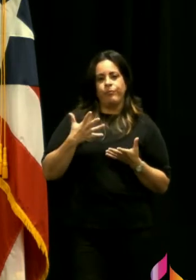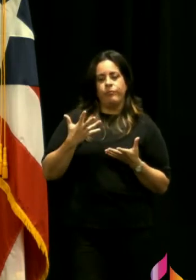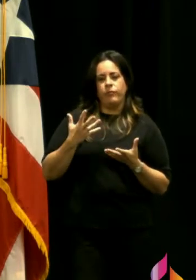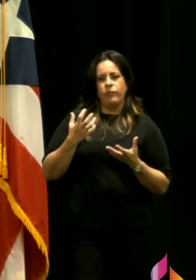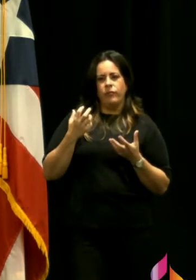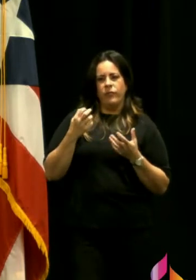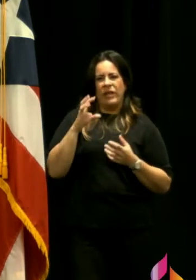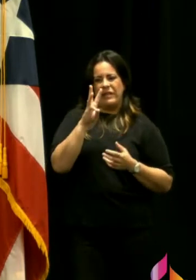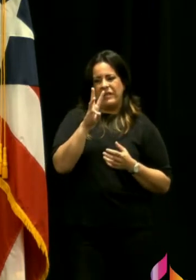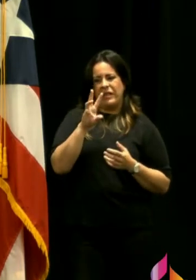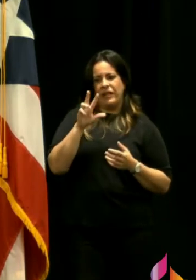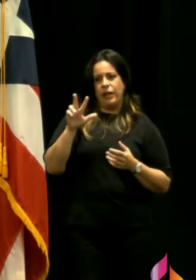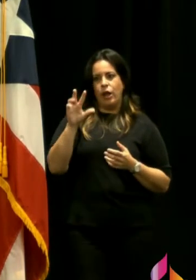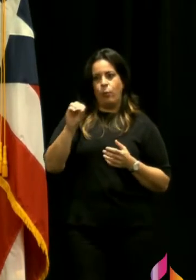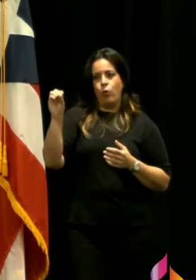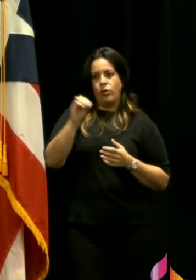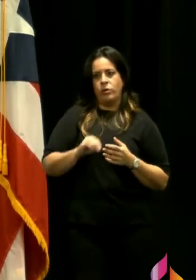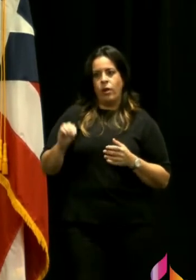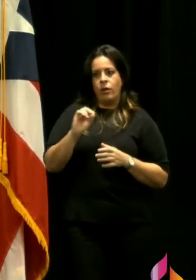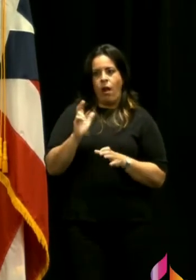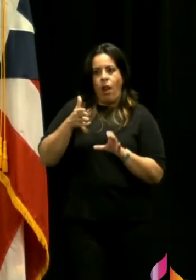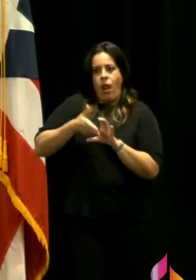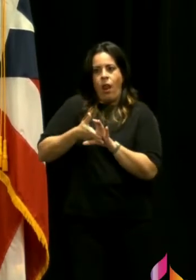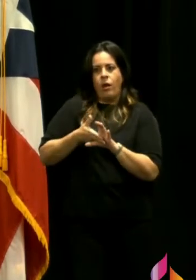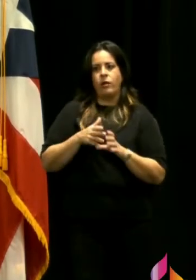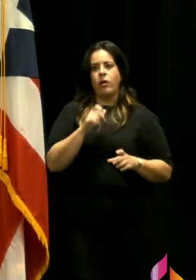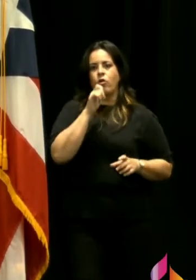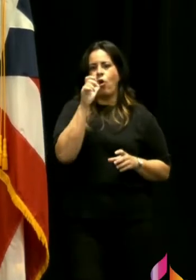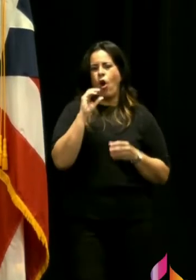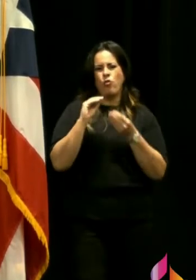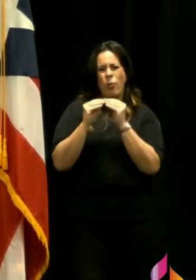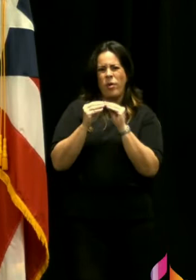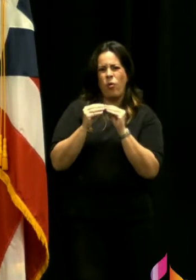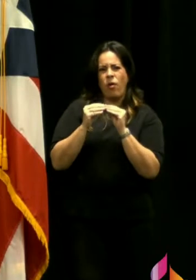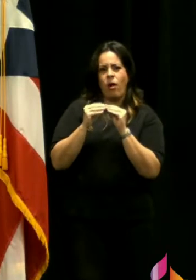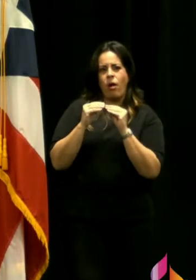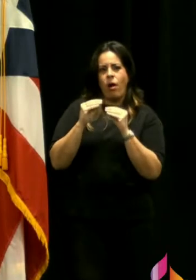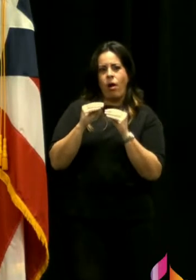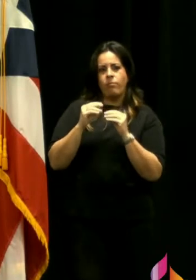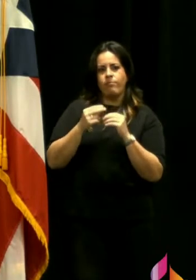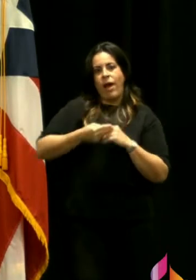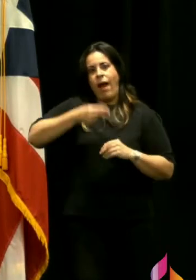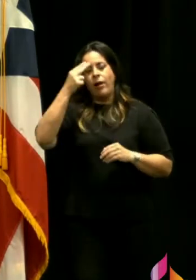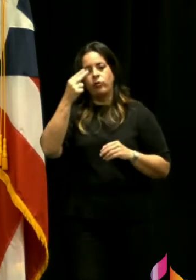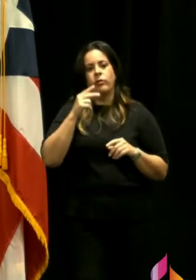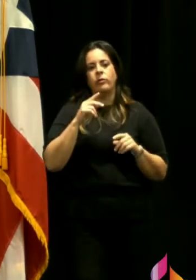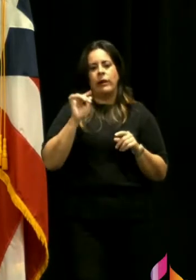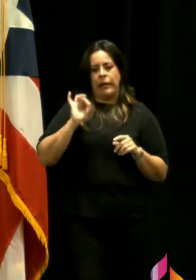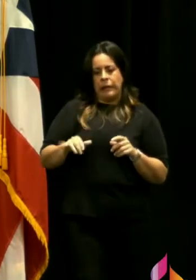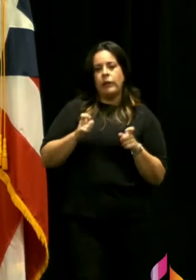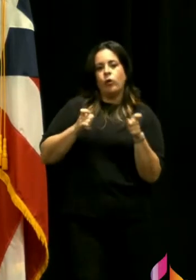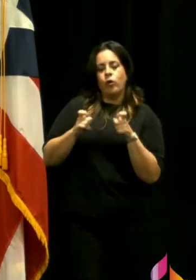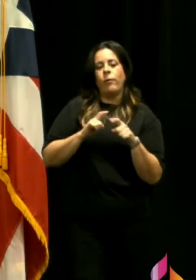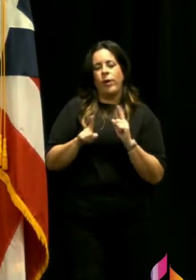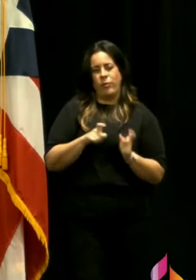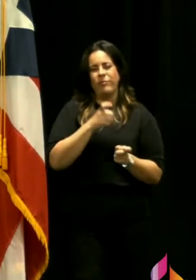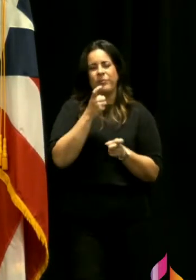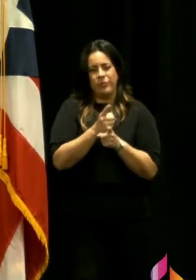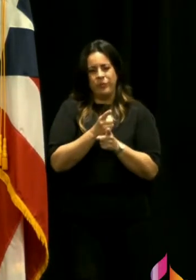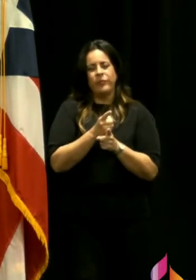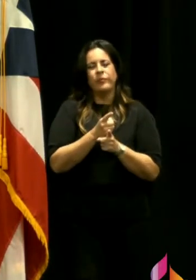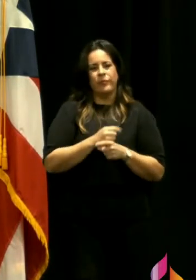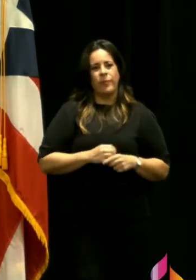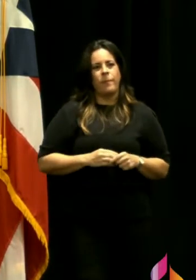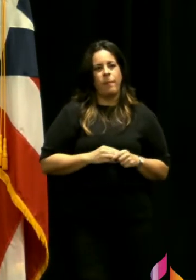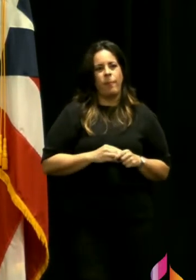alrededor de 63% no es un número muy alto eso está bajo control pero exactamente como